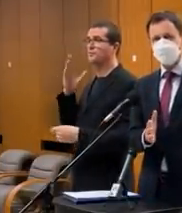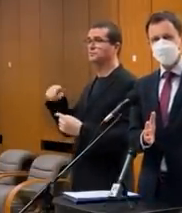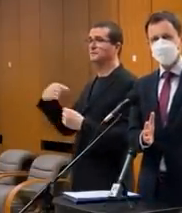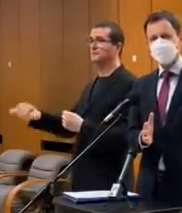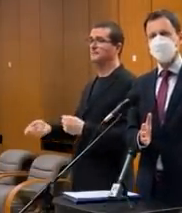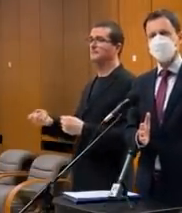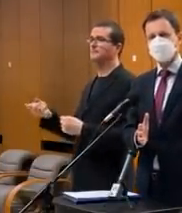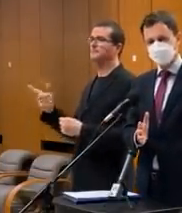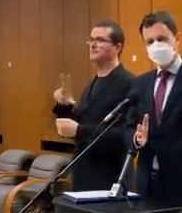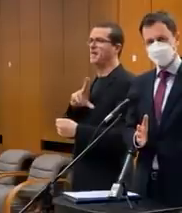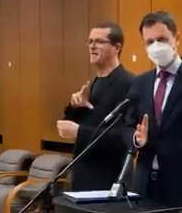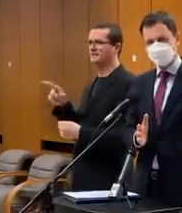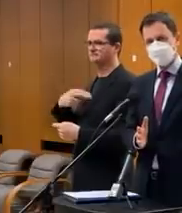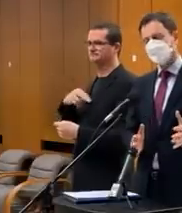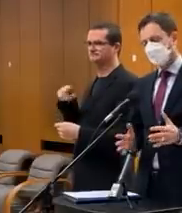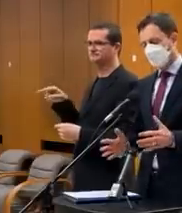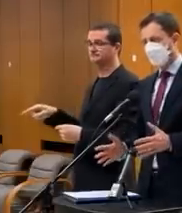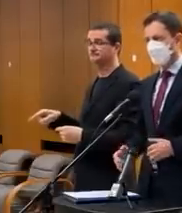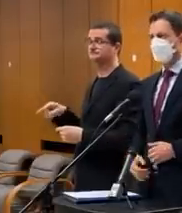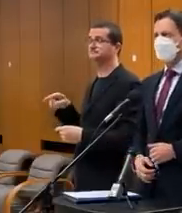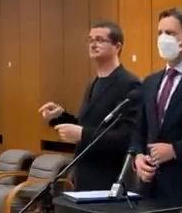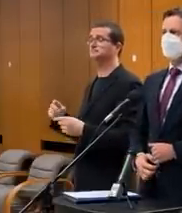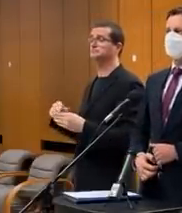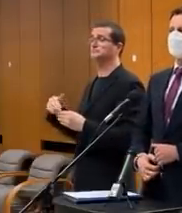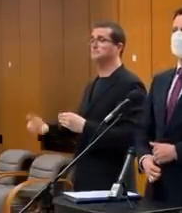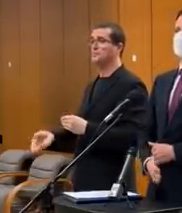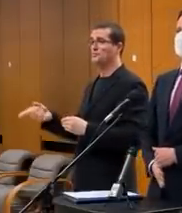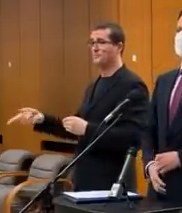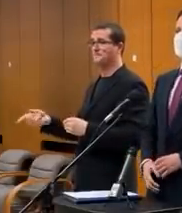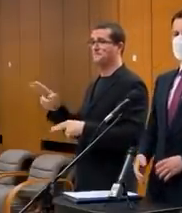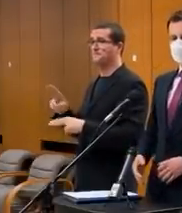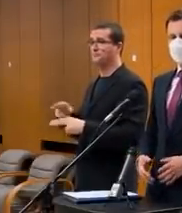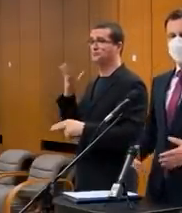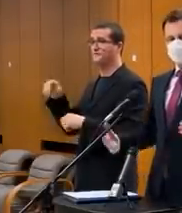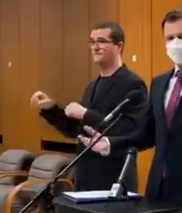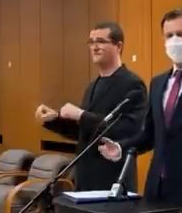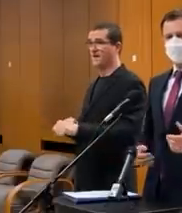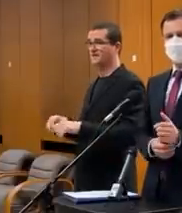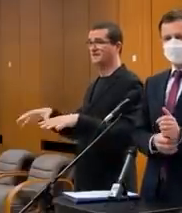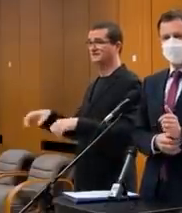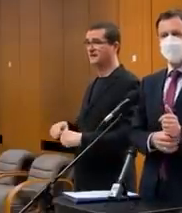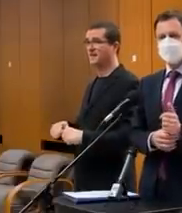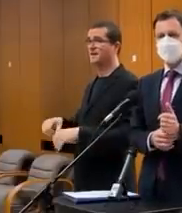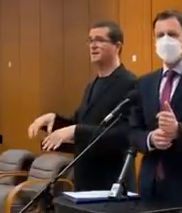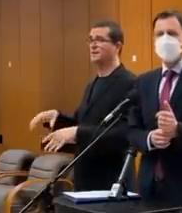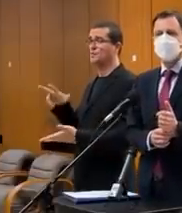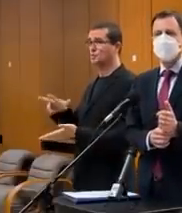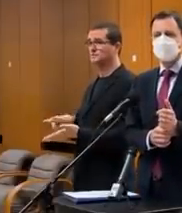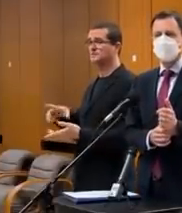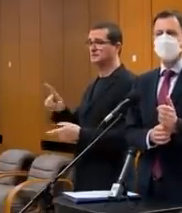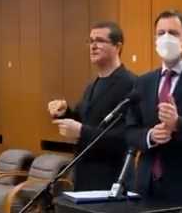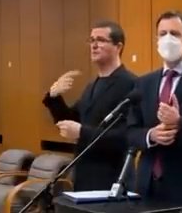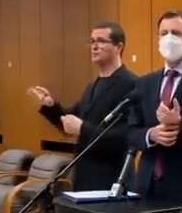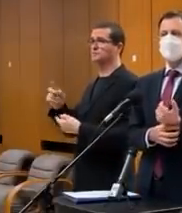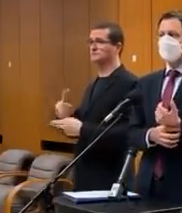deať pod pánom ministrom zdravotníctva. A je veľmi dôležité. To, čo potom na základe tohto odporúčania, čo príde potom na vládu a bude sa schvaľovať formou uznesenia, áno, to bude v